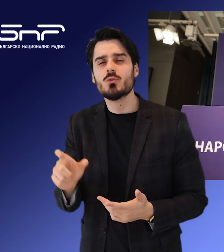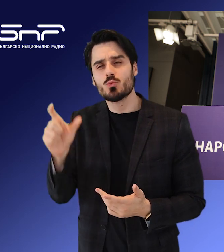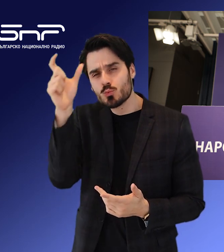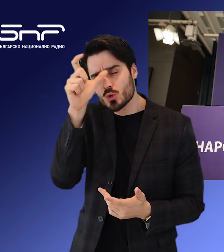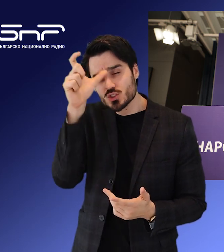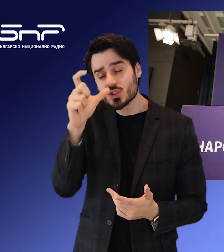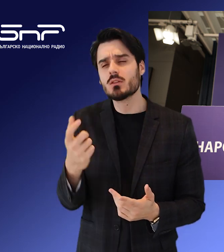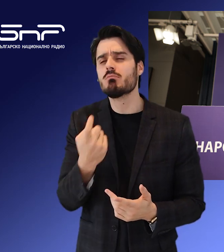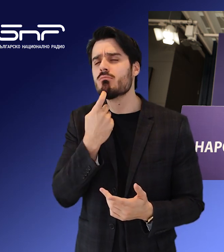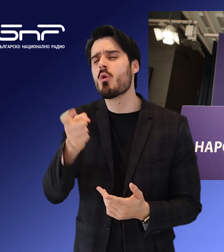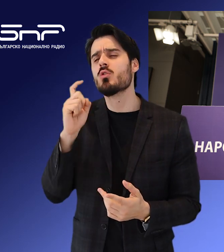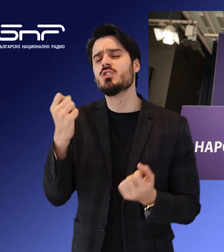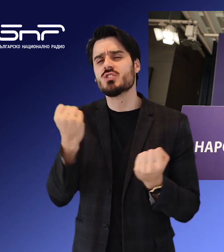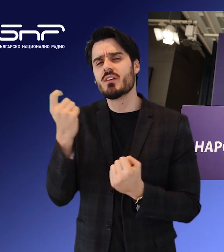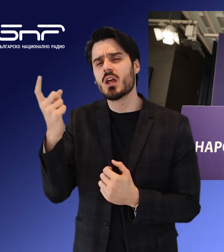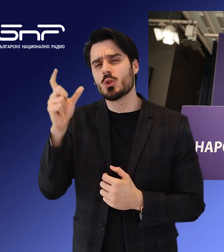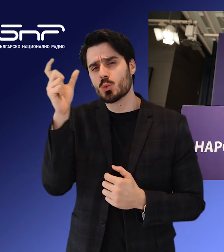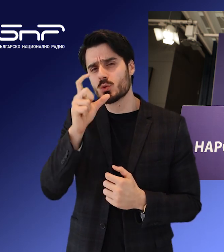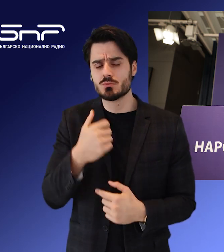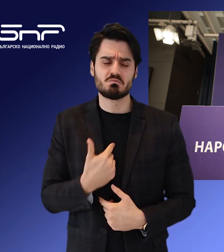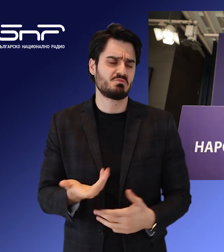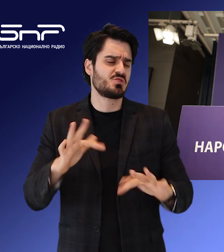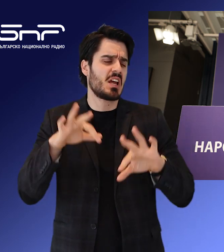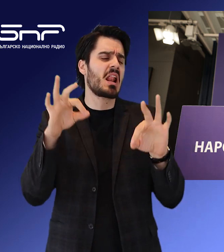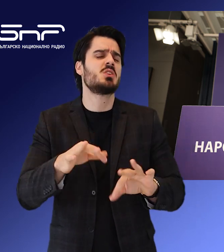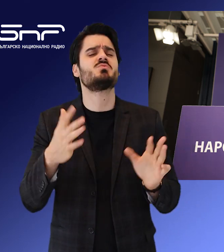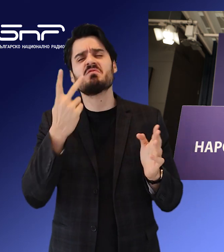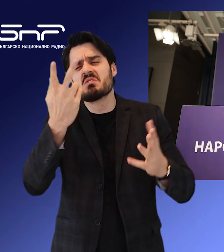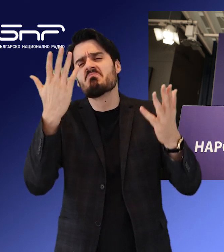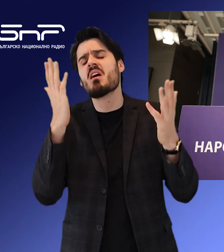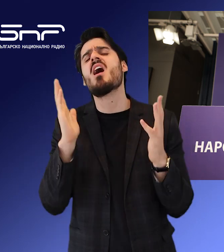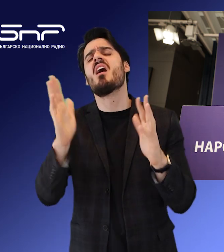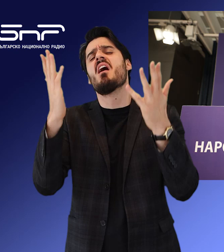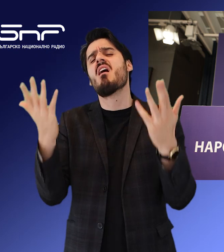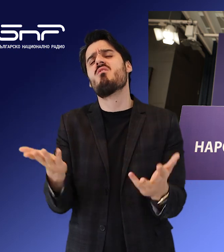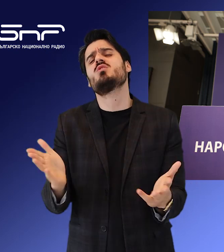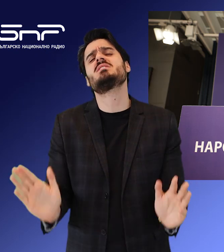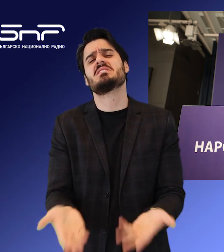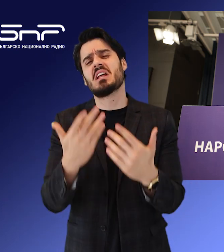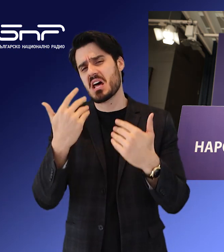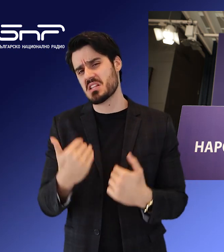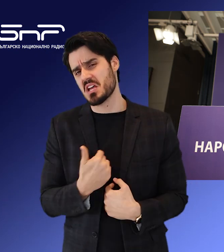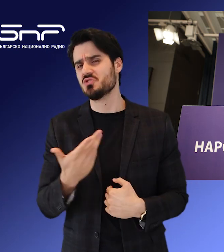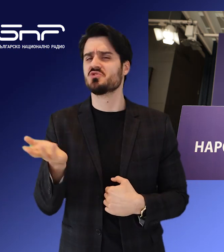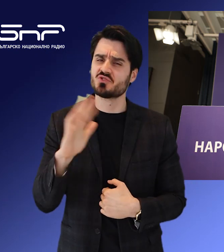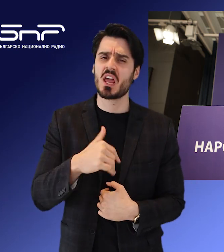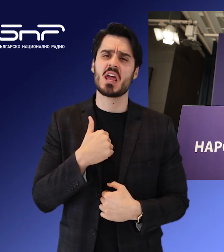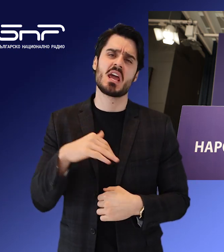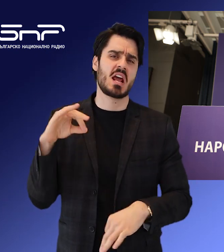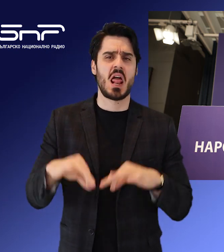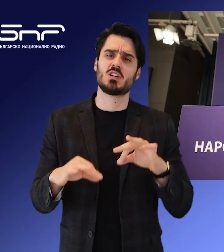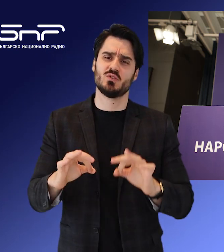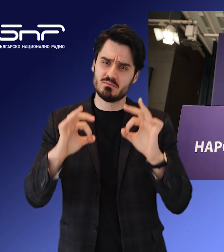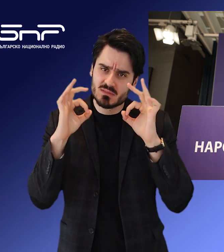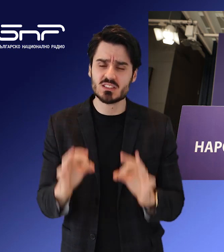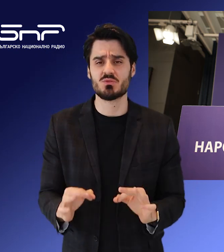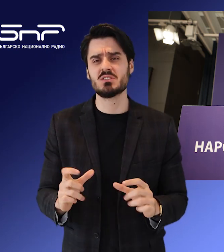който от години живее в Турция. Кога дойдохме да работим? И какво станахме? Ще гласуваме за изборите. Аз колко да, ще отиваме да гласуваме.